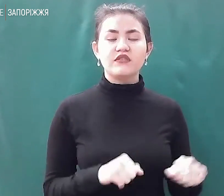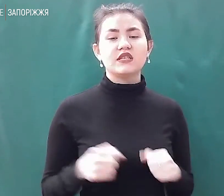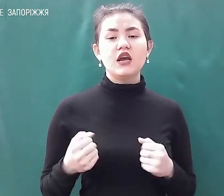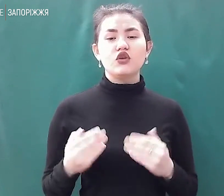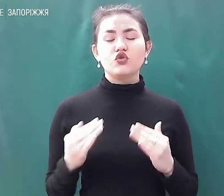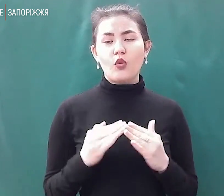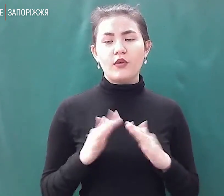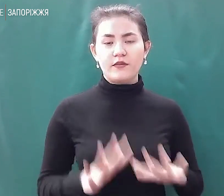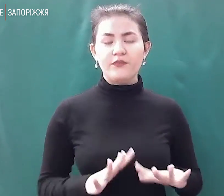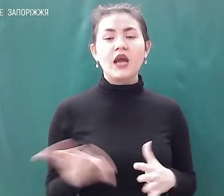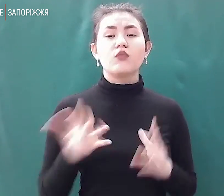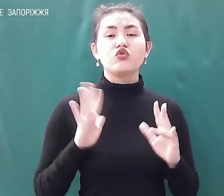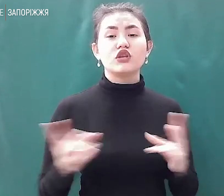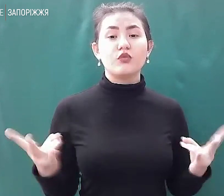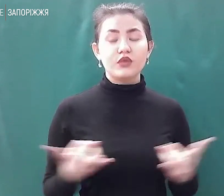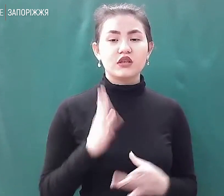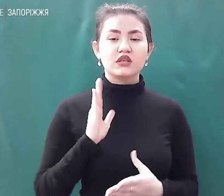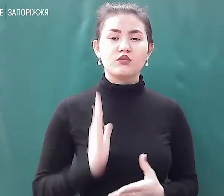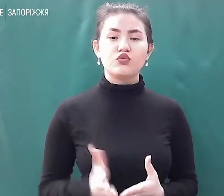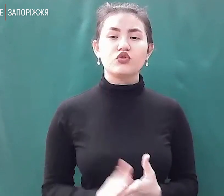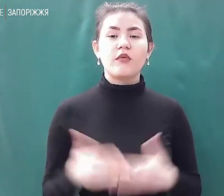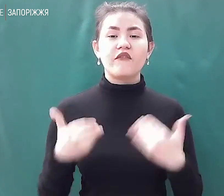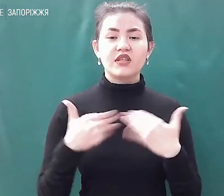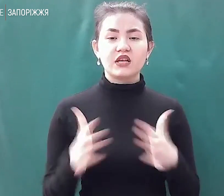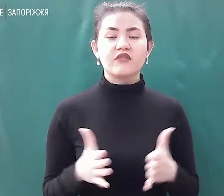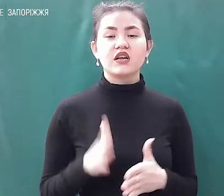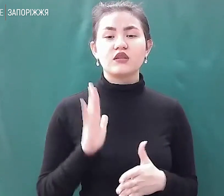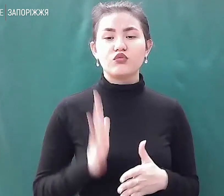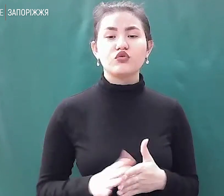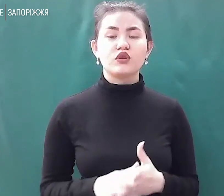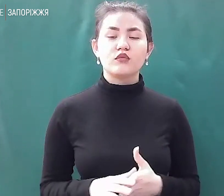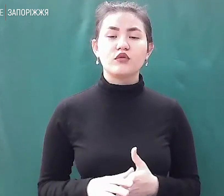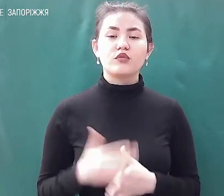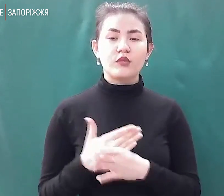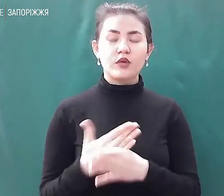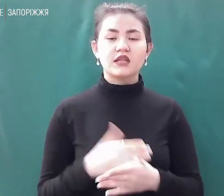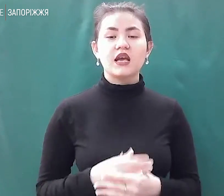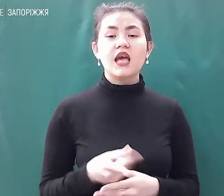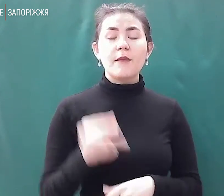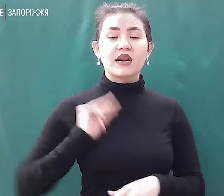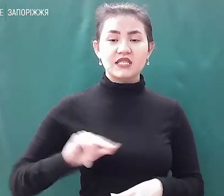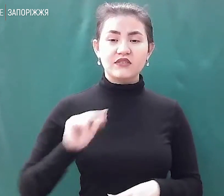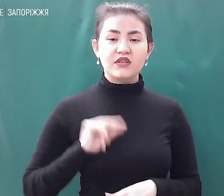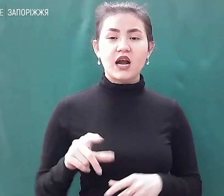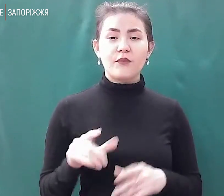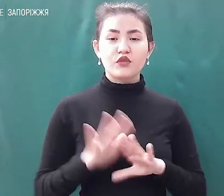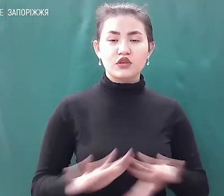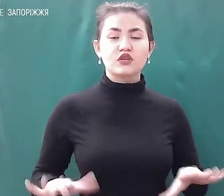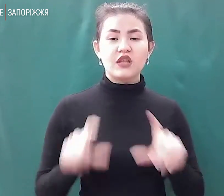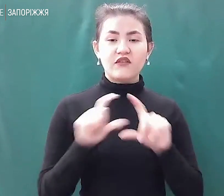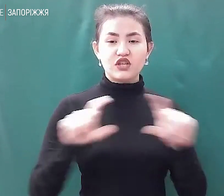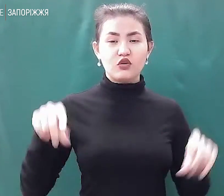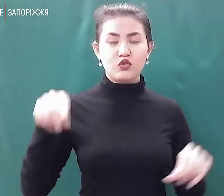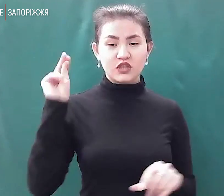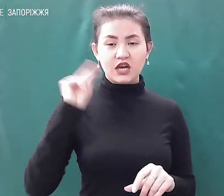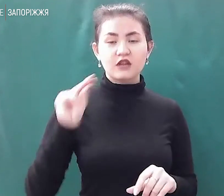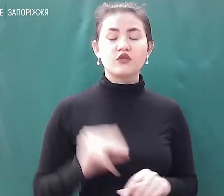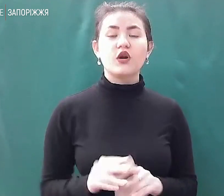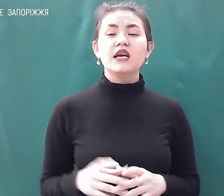необхідність, будемо відкривати, будемо працювати. Крім того, працівниками дошкільного навчального закладу спільно з батьками вихованців